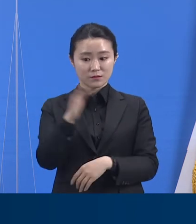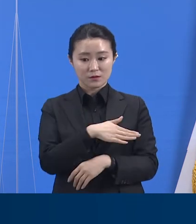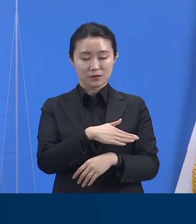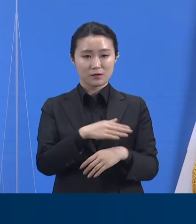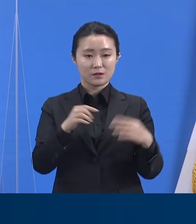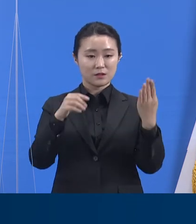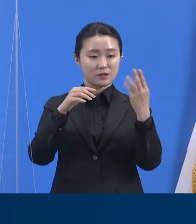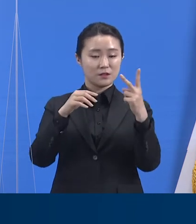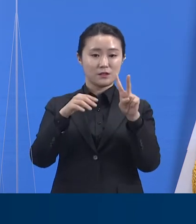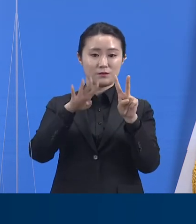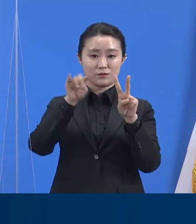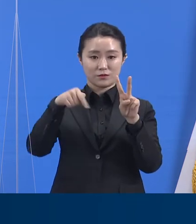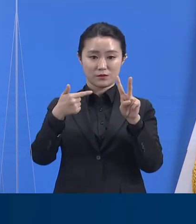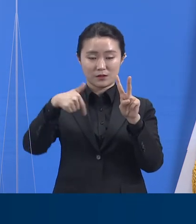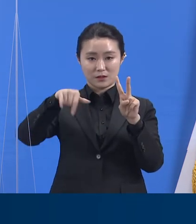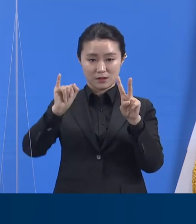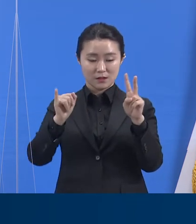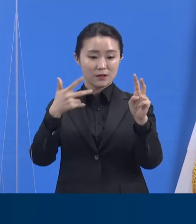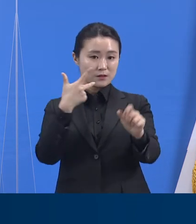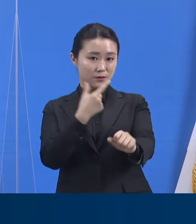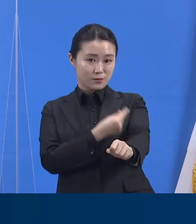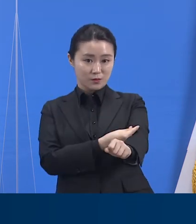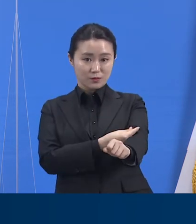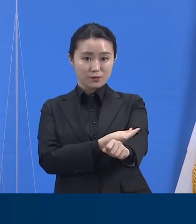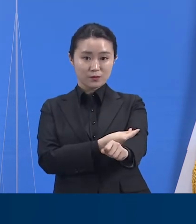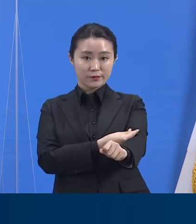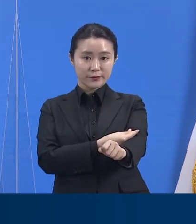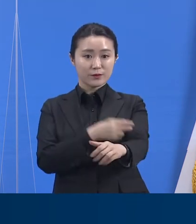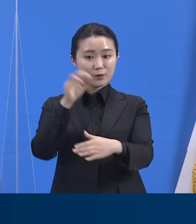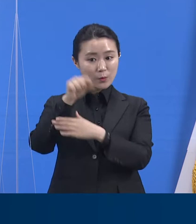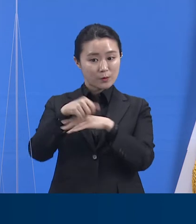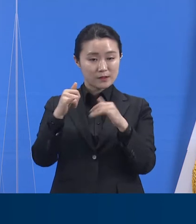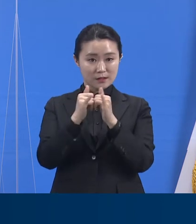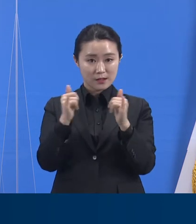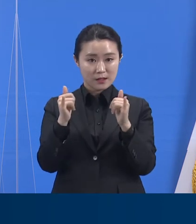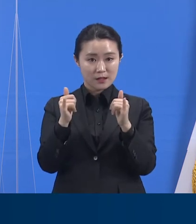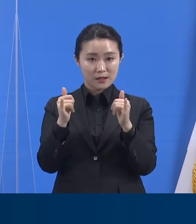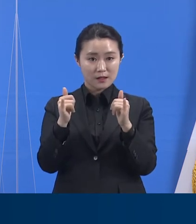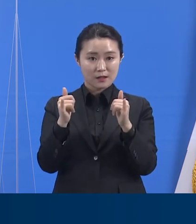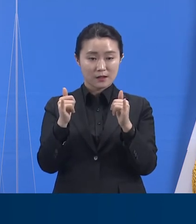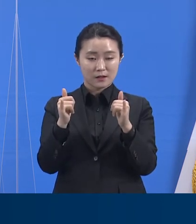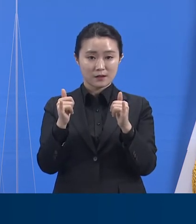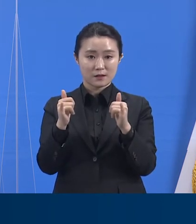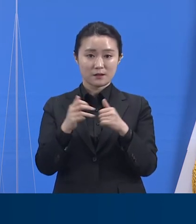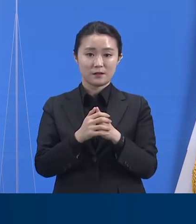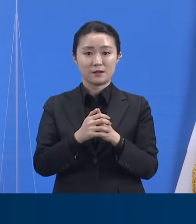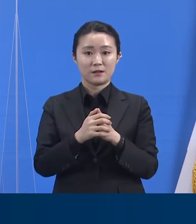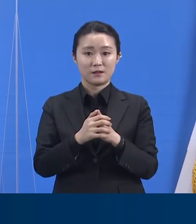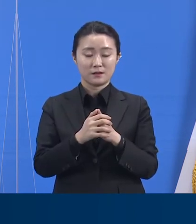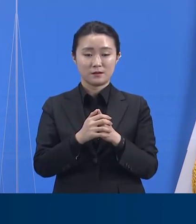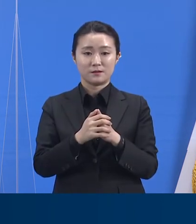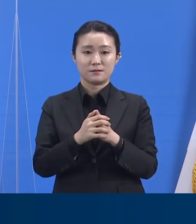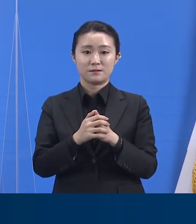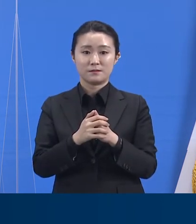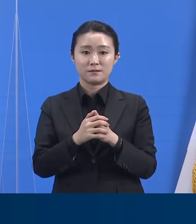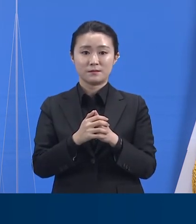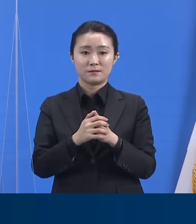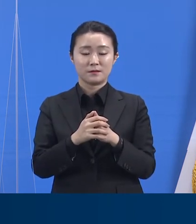90만 3,660명 중 69만 5,540명이 동의하였으며